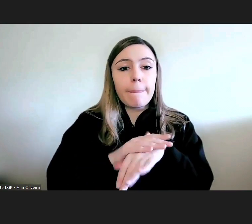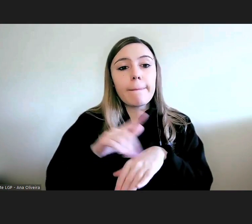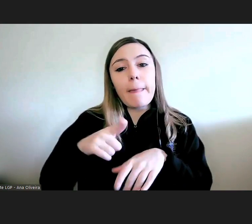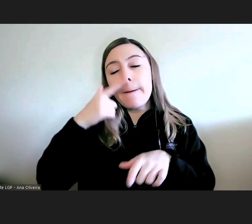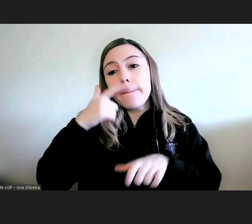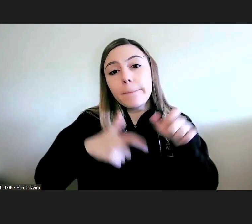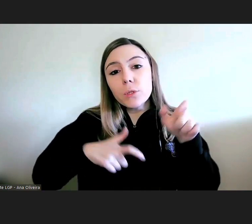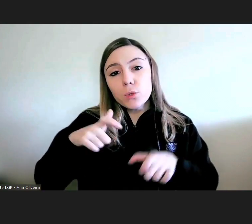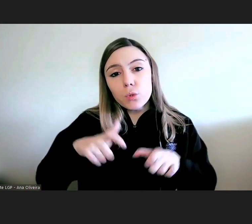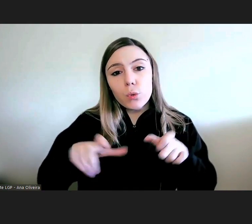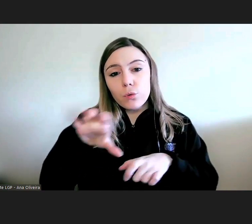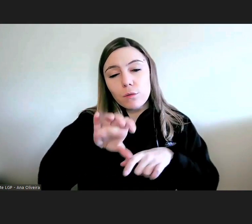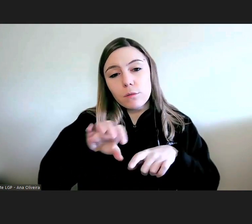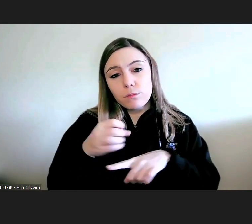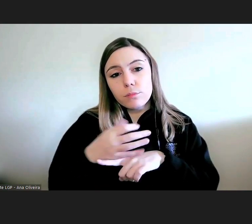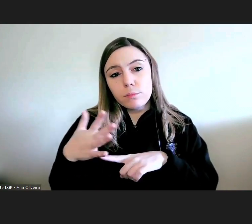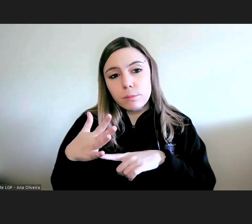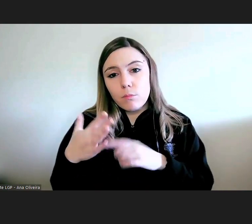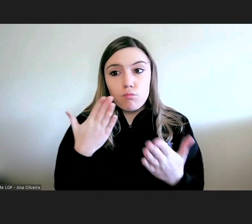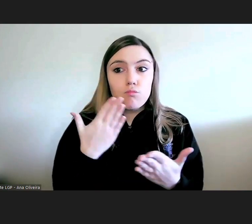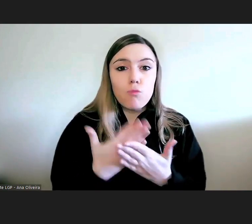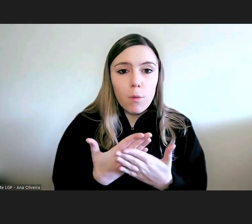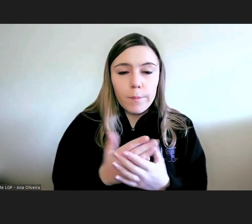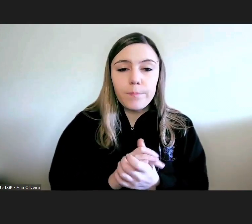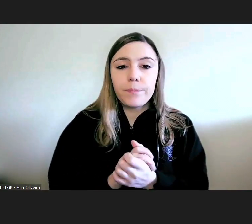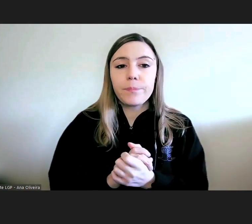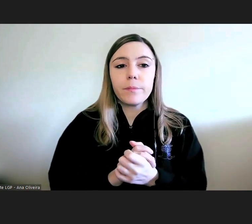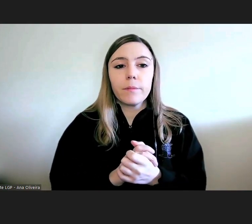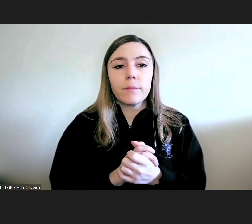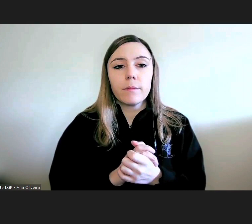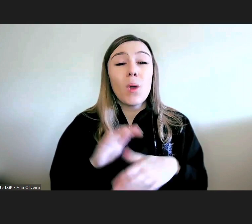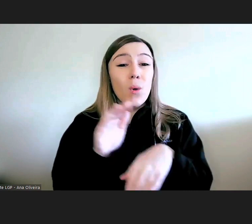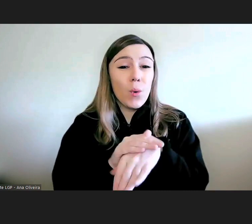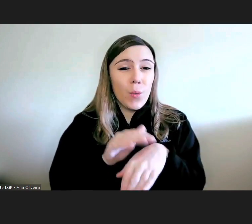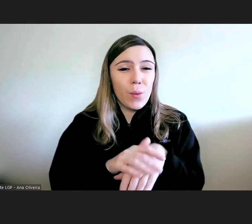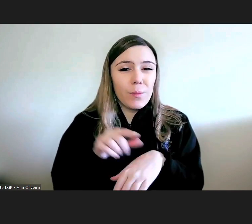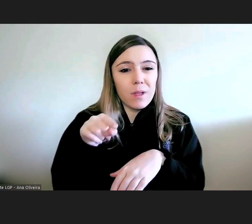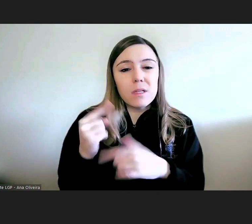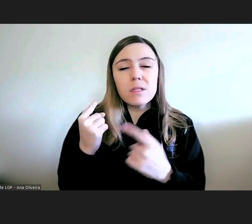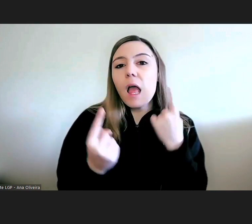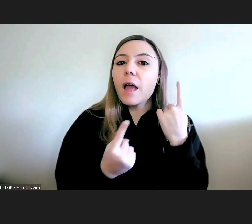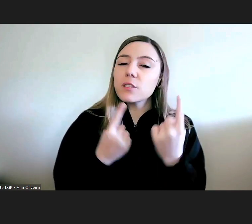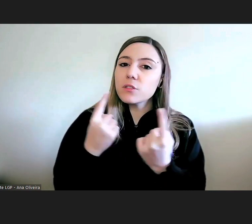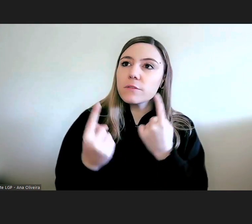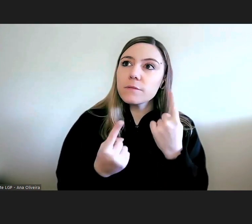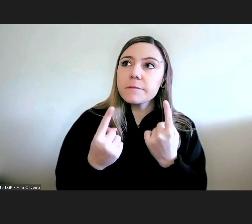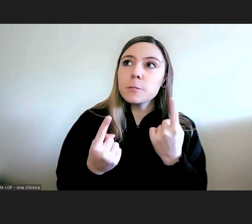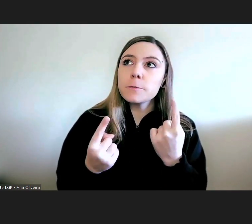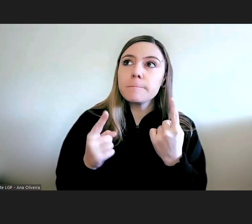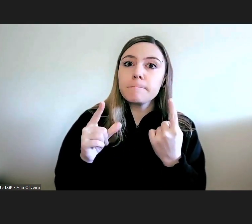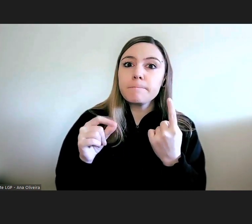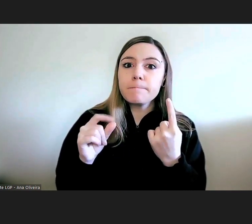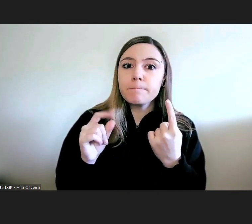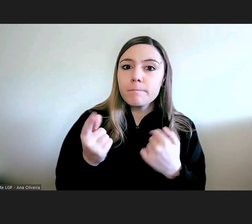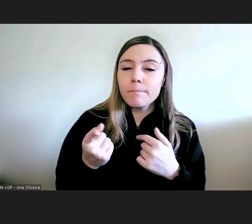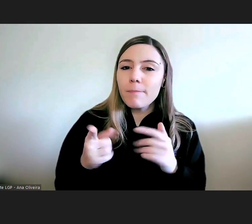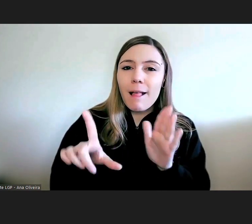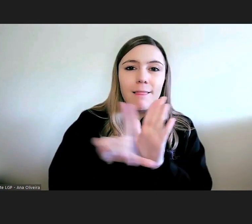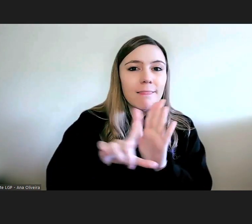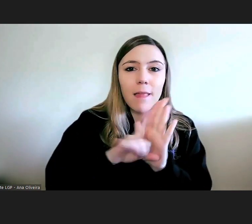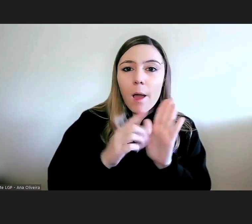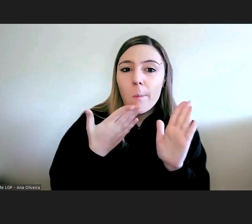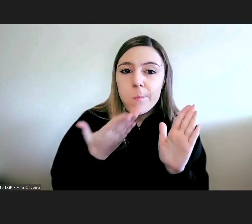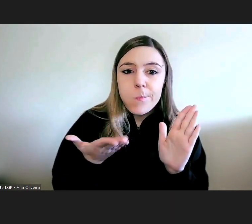dispersa e avulsa se confrontam e por essa via por vezes detectam-se omissões legislativas